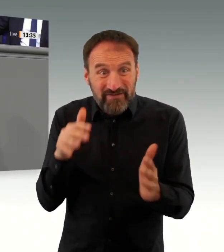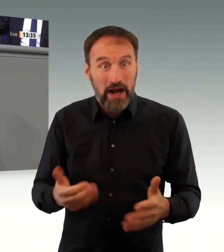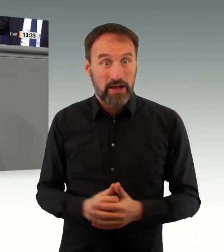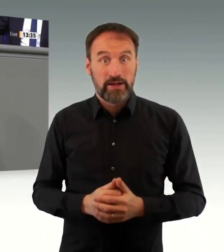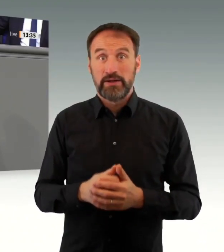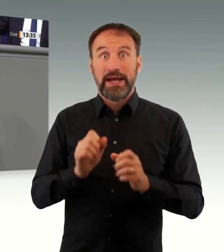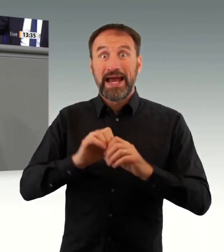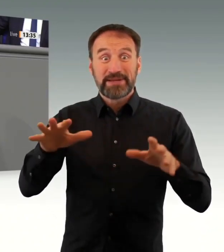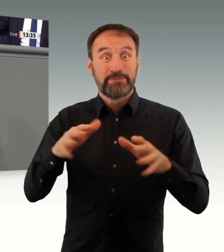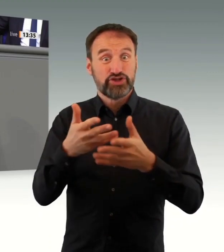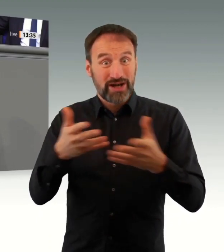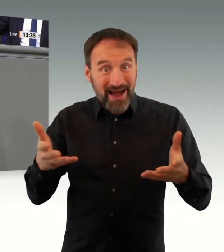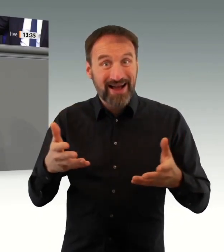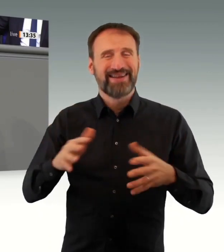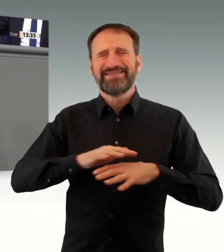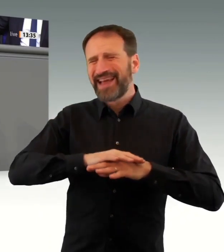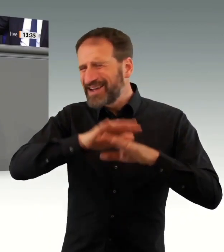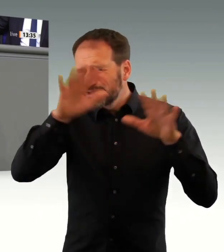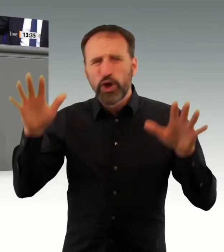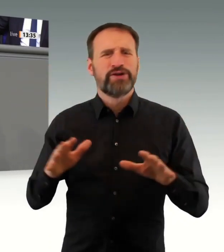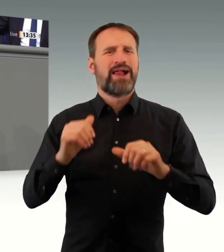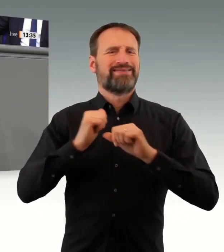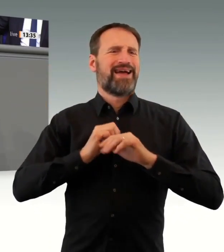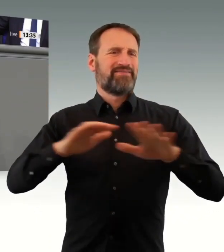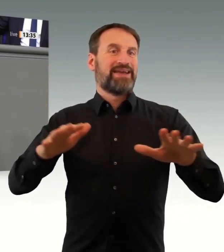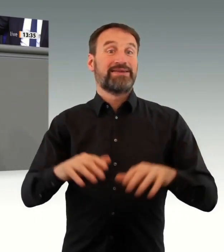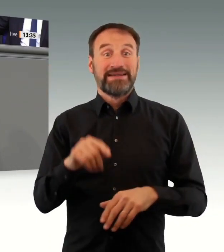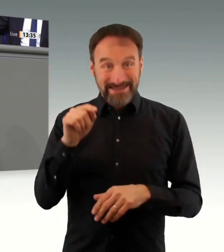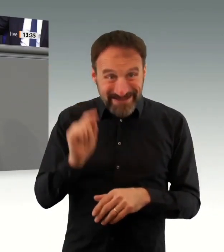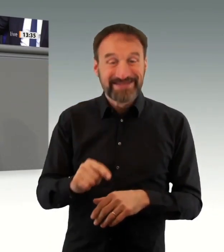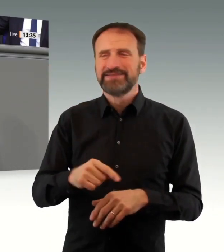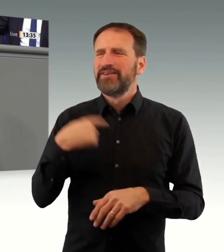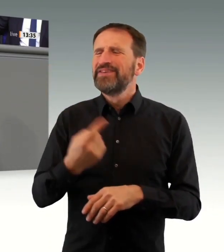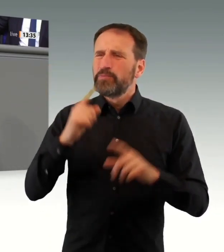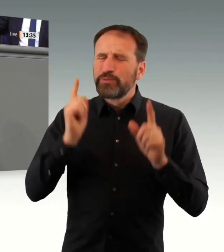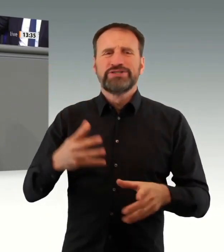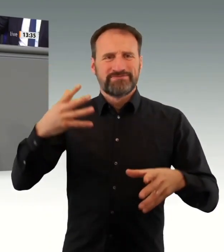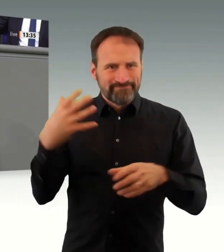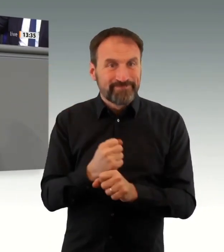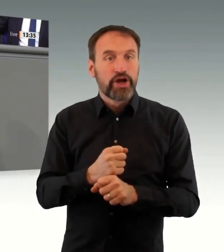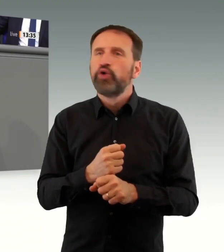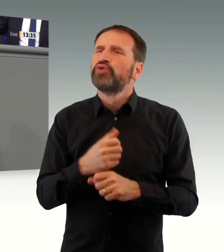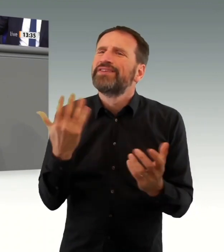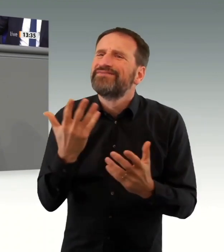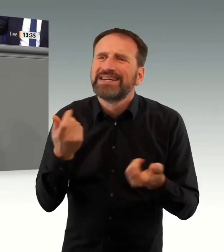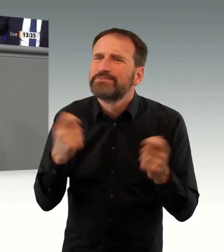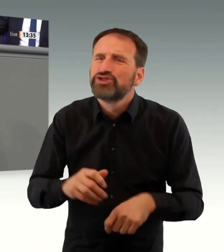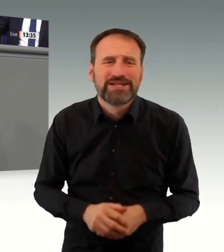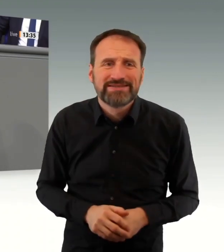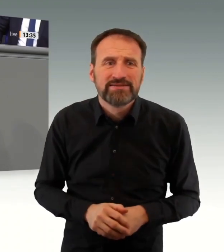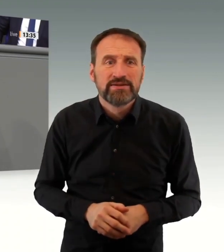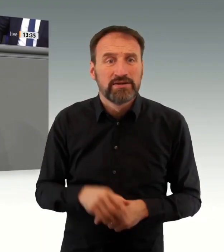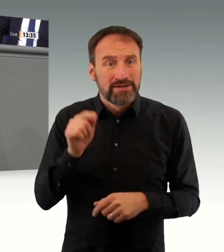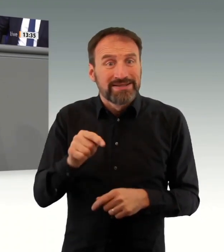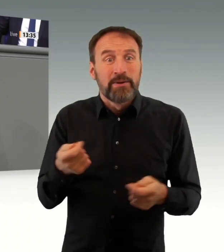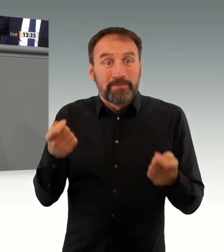epidemischen Lage, die bedeutet als solche erstmal gar nichts. Damit ist kein Grundrechtseingriff verbunden, überhaupt nicht, sondern es obliegt dann den